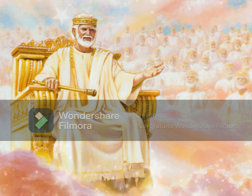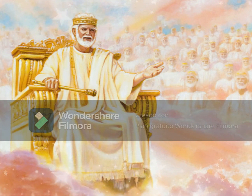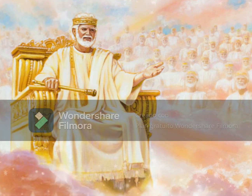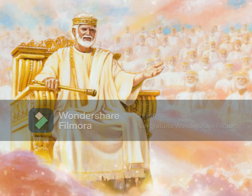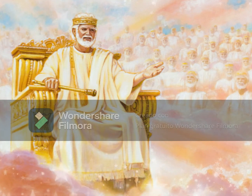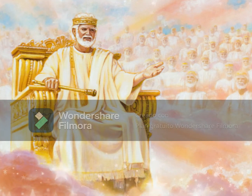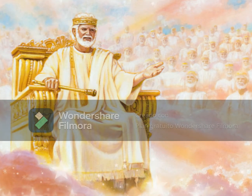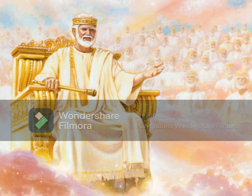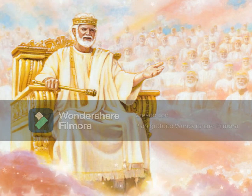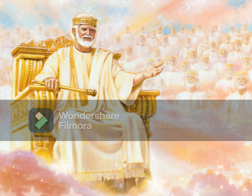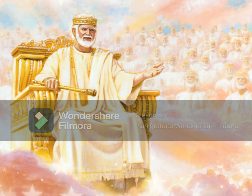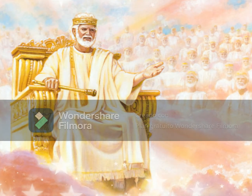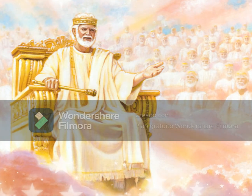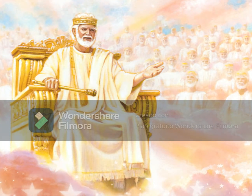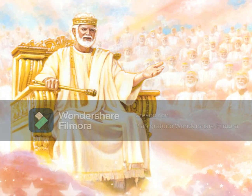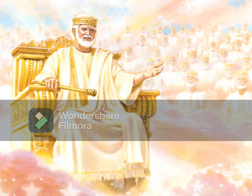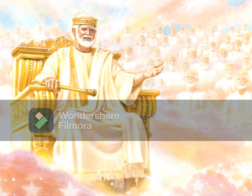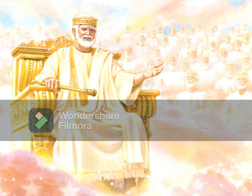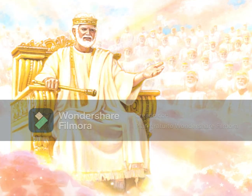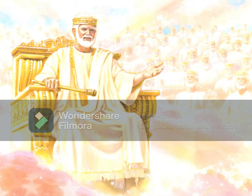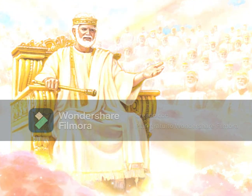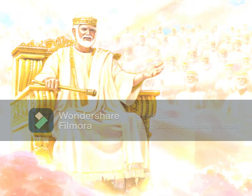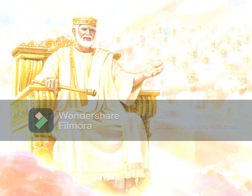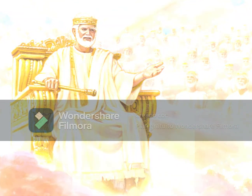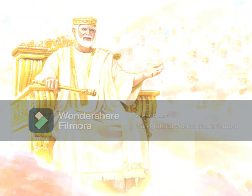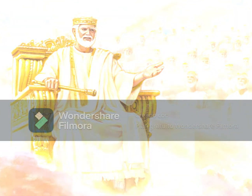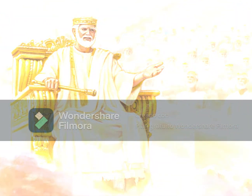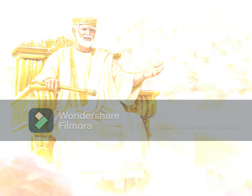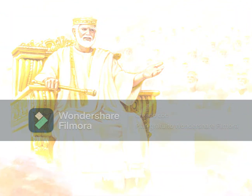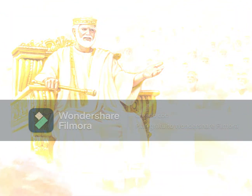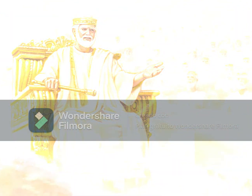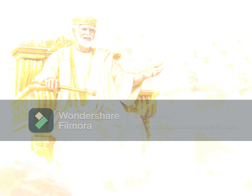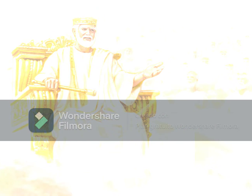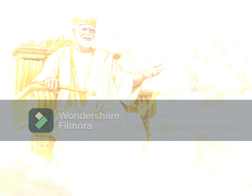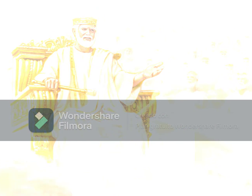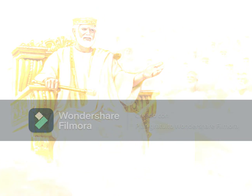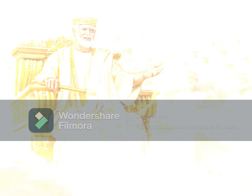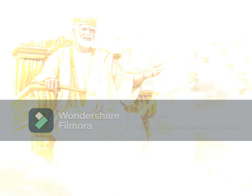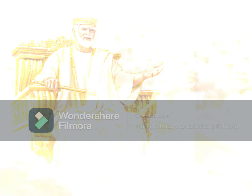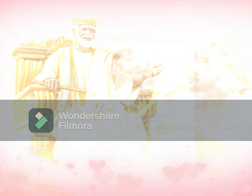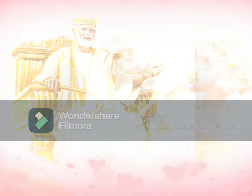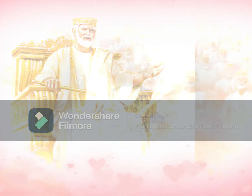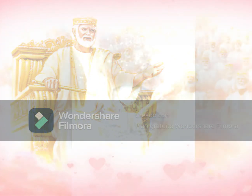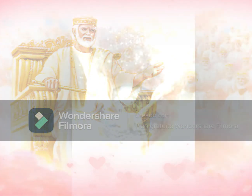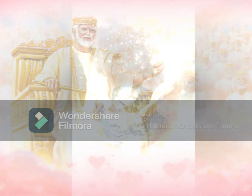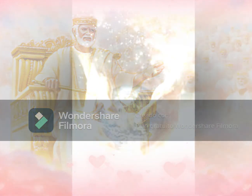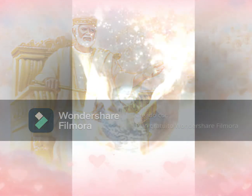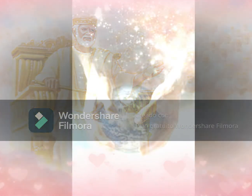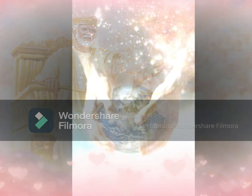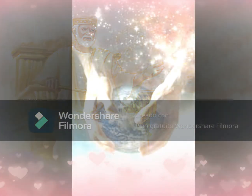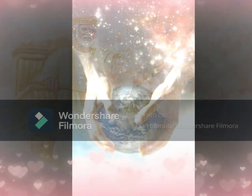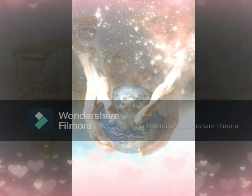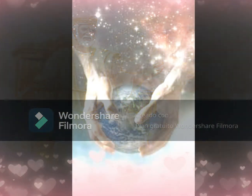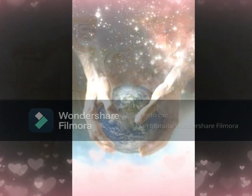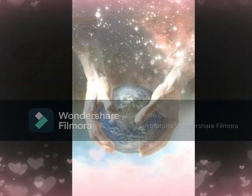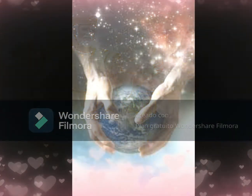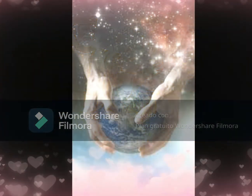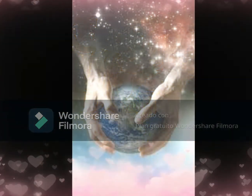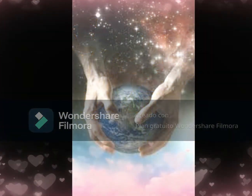Perdonamos a los que nos ofenden No nos dejes caer